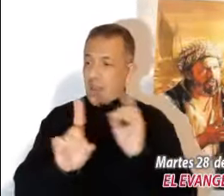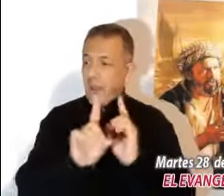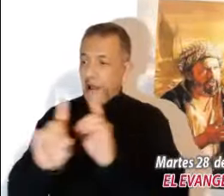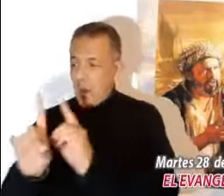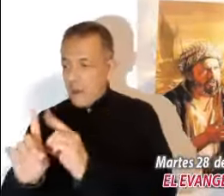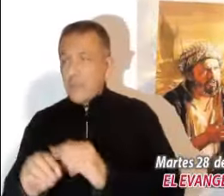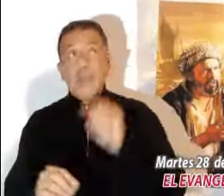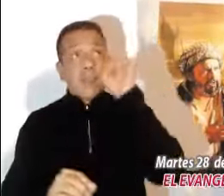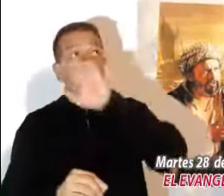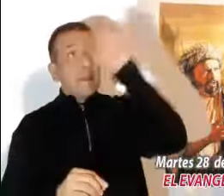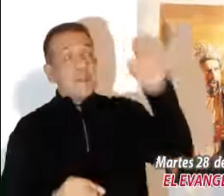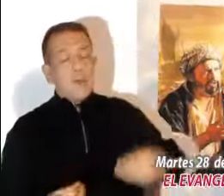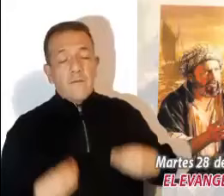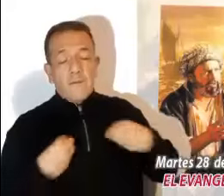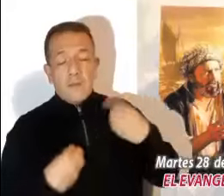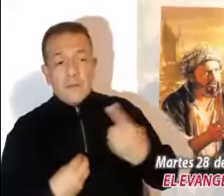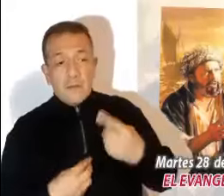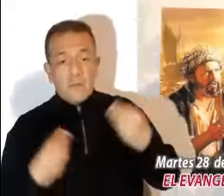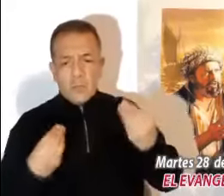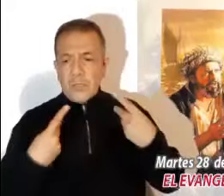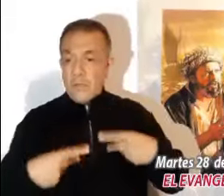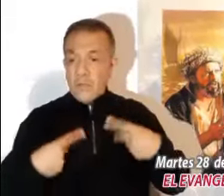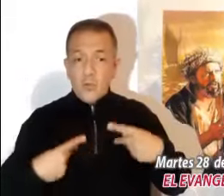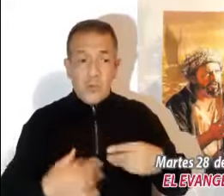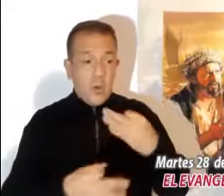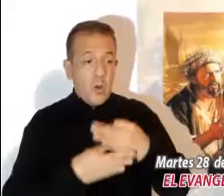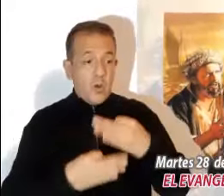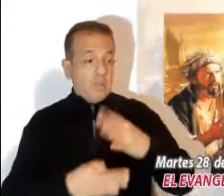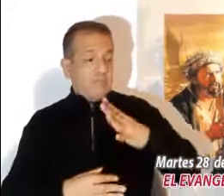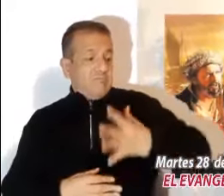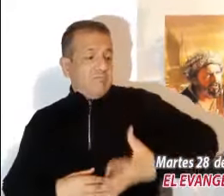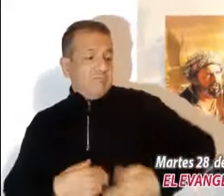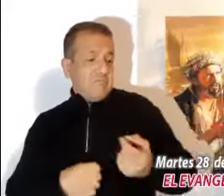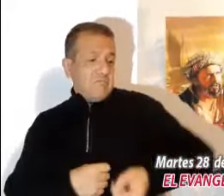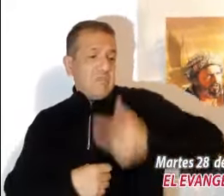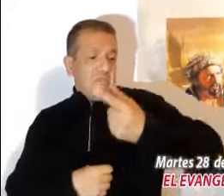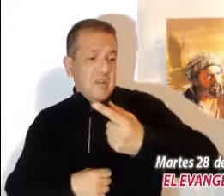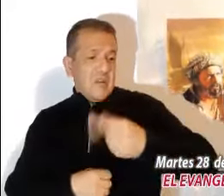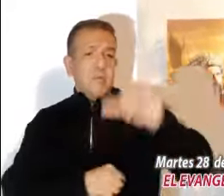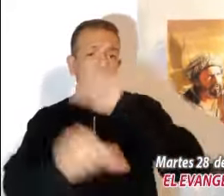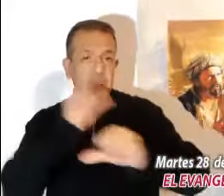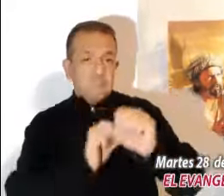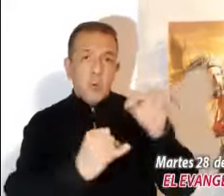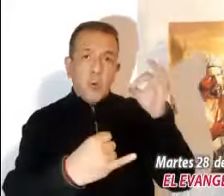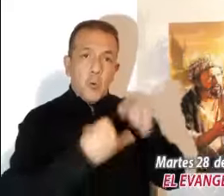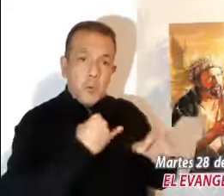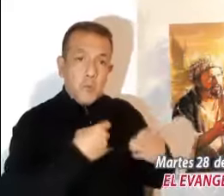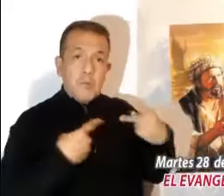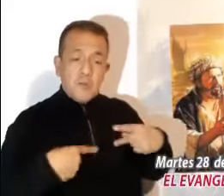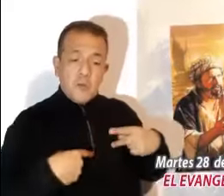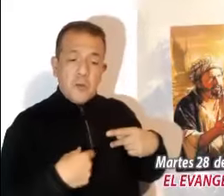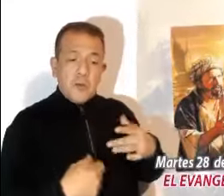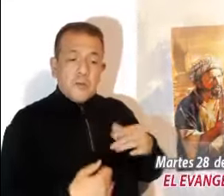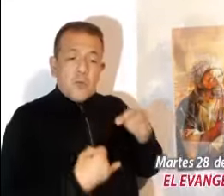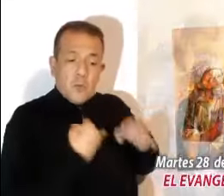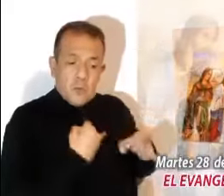que ahora son los primeros serán los últimos, y muchos que ahora son los últimos serán los primeros.